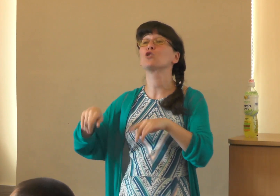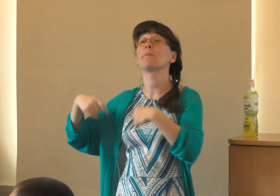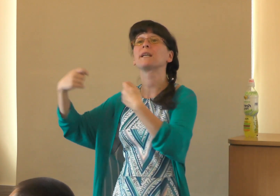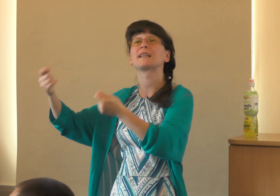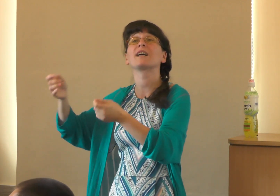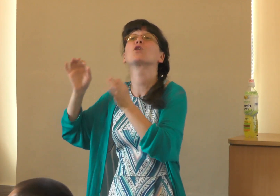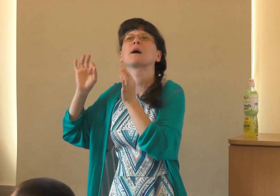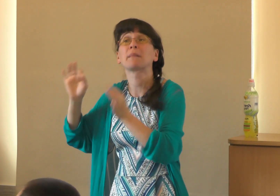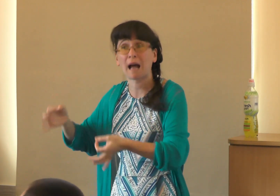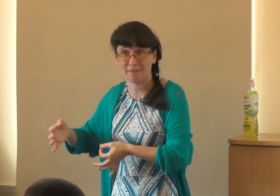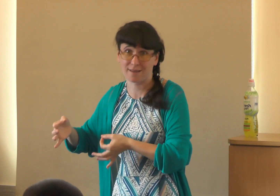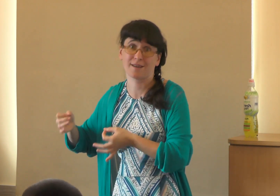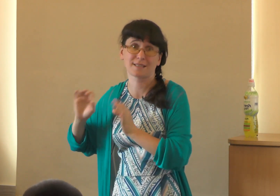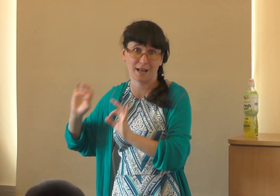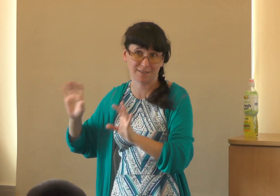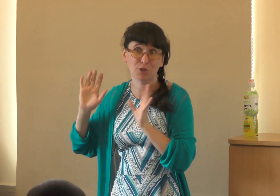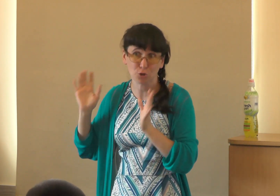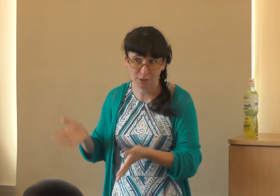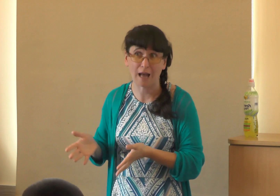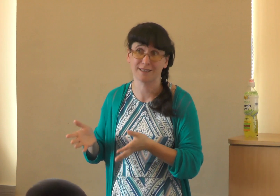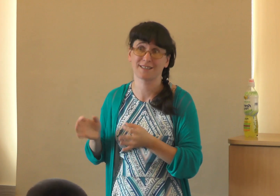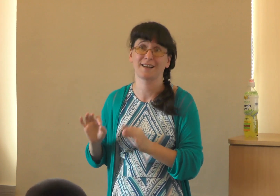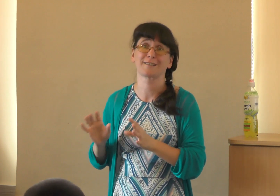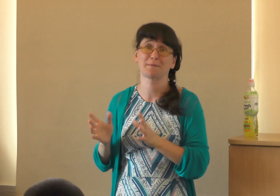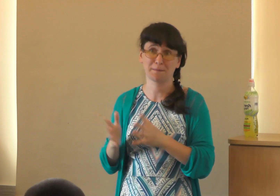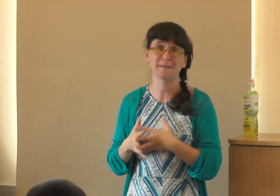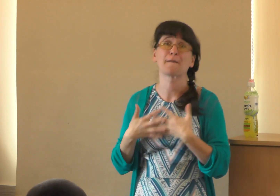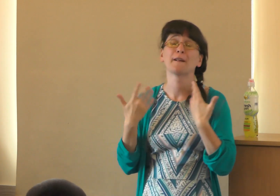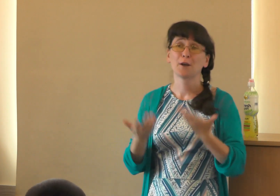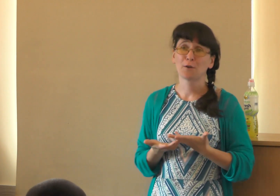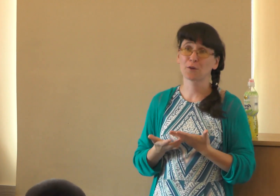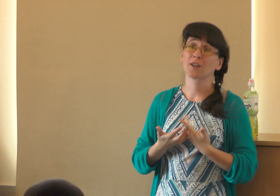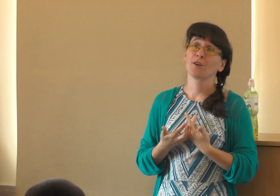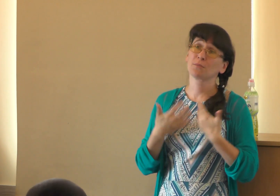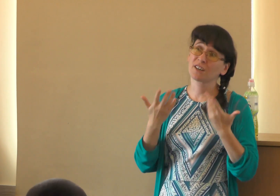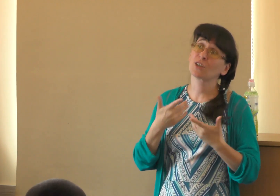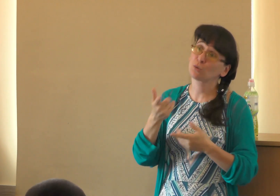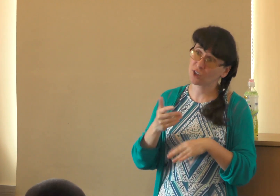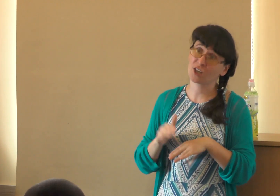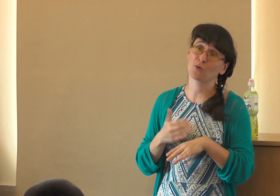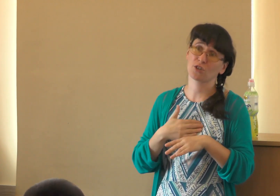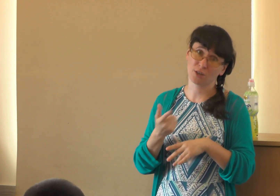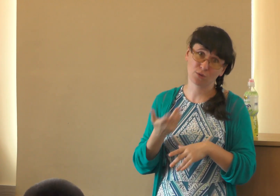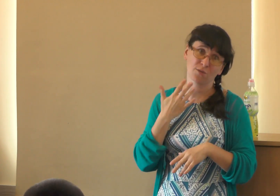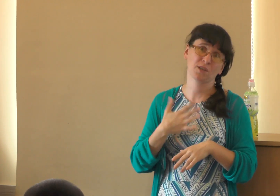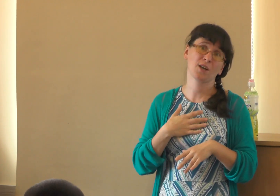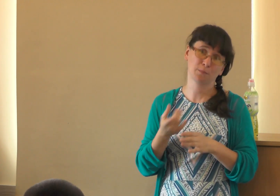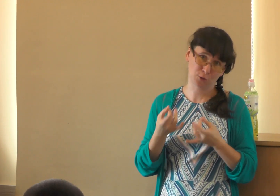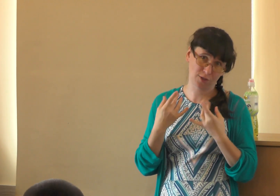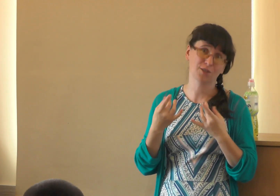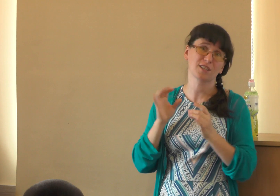и еще переводить только правильную рассказку, то, что надо рассказывать, понимаете. Он мне говорит, ну ты же хорошая, ну ты же меня любишь, ты же